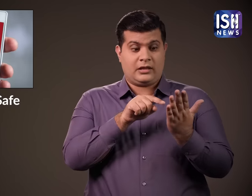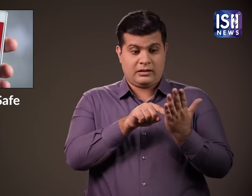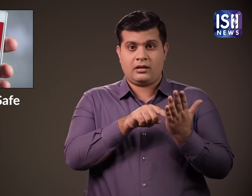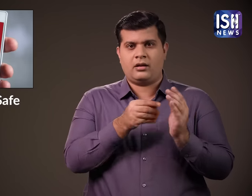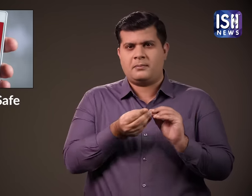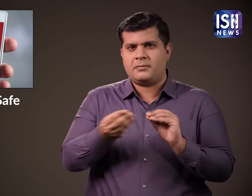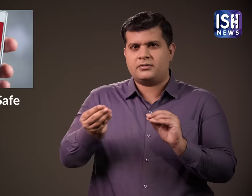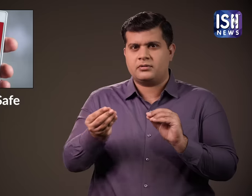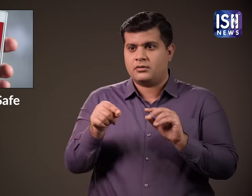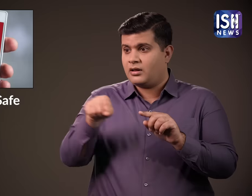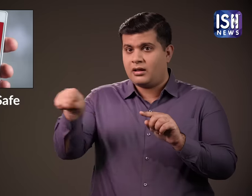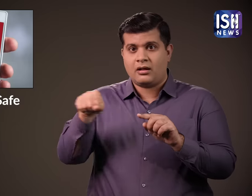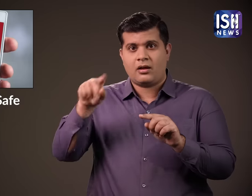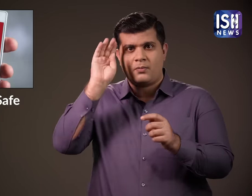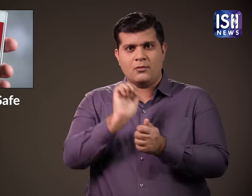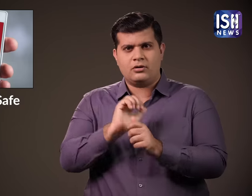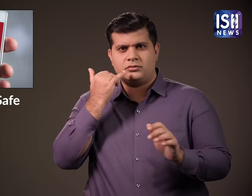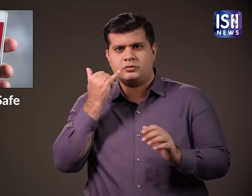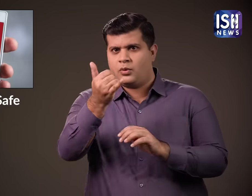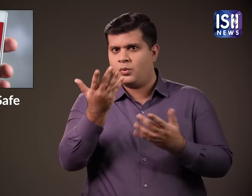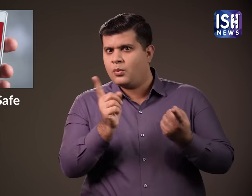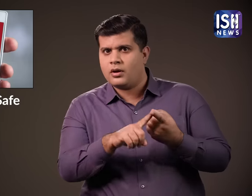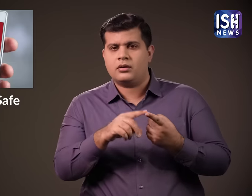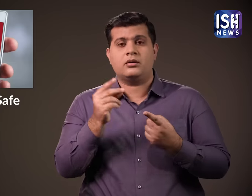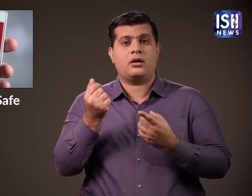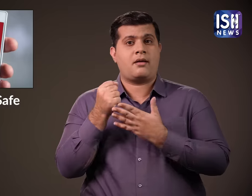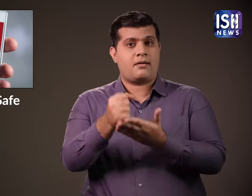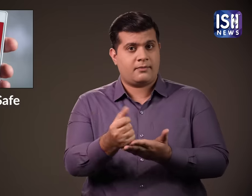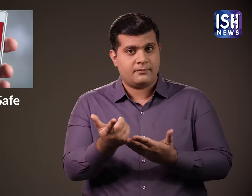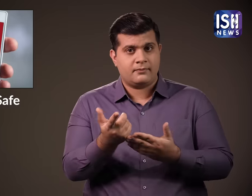इन प्रादी करणों में पुलिस, अगनी शमन, विबाक, चिकित्सा सेवाय जैसे एम्बूलस आधि शामिल है